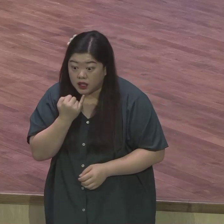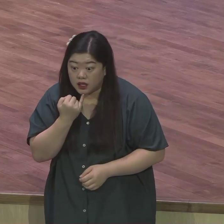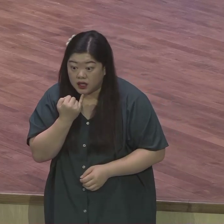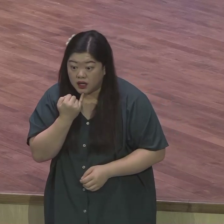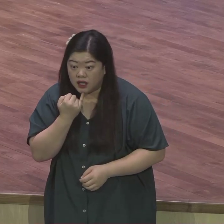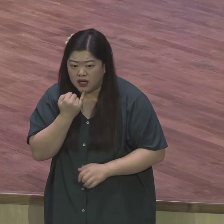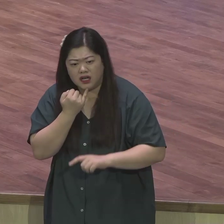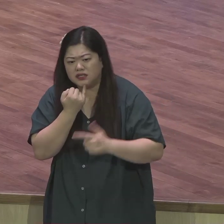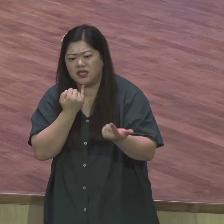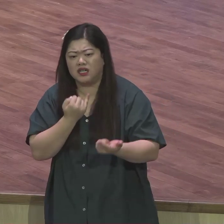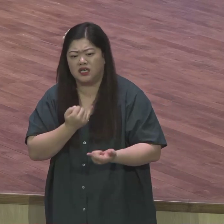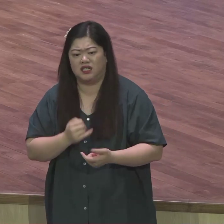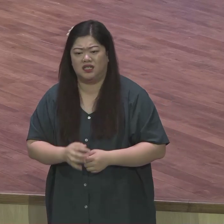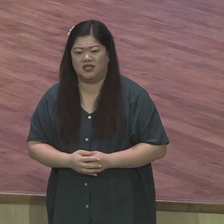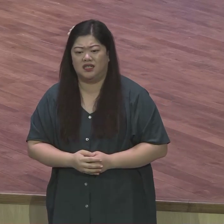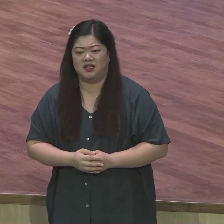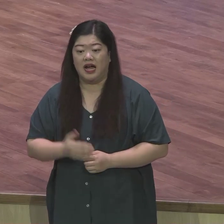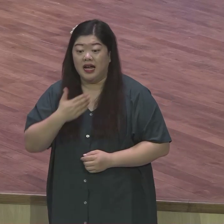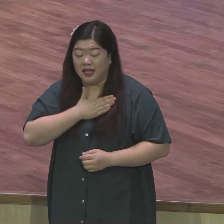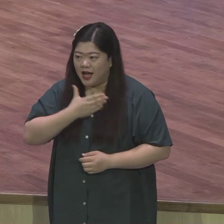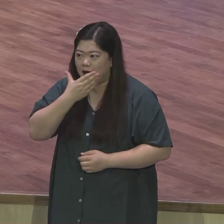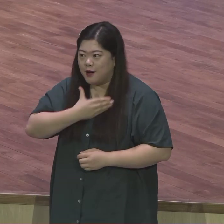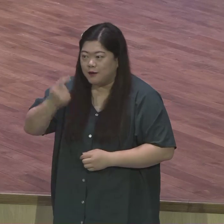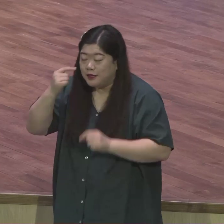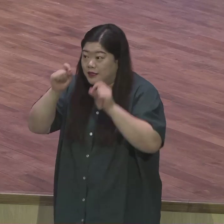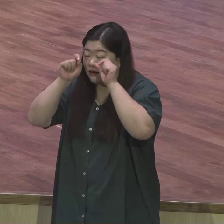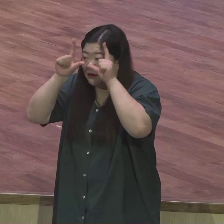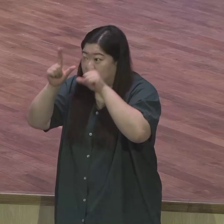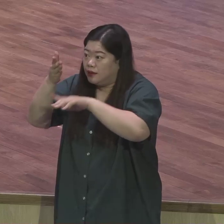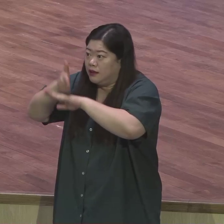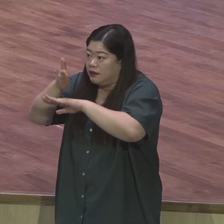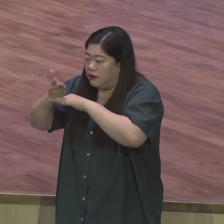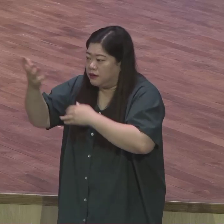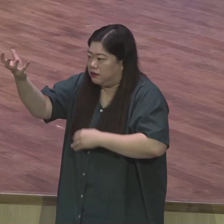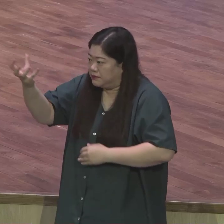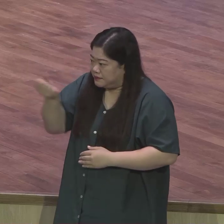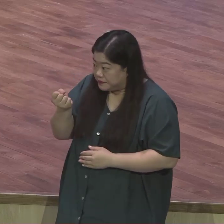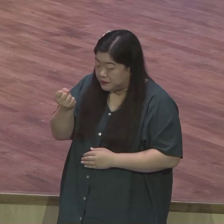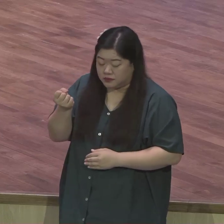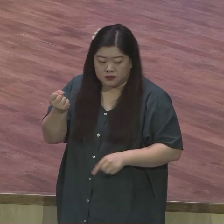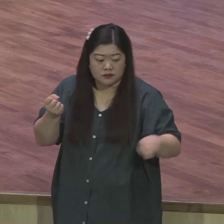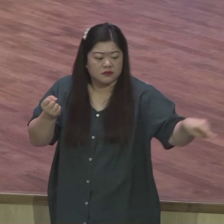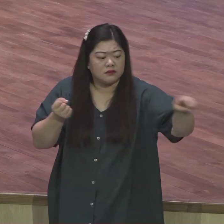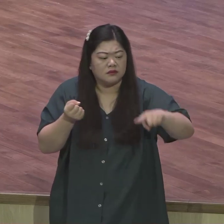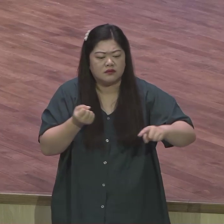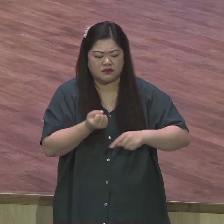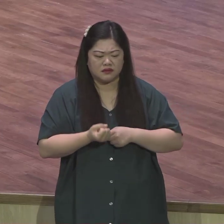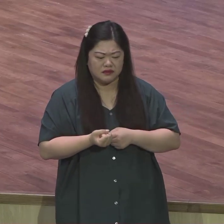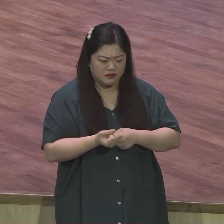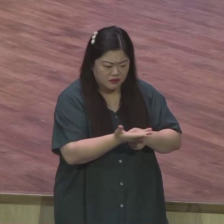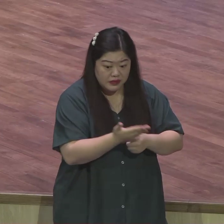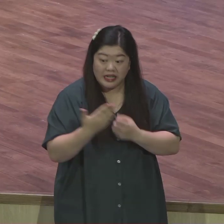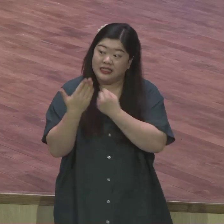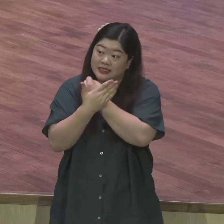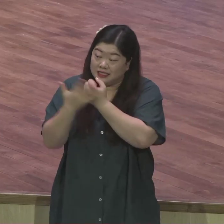참으로 내가 깨달은 이 복음 하나님의 이 은혜 이 은혜 은혜가 그렇게 좋다고 하면